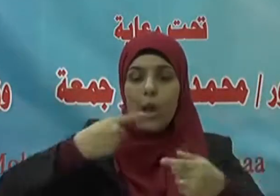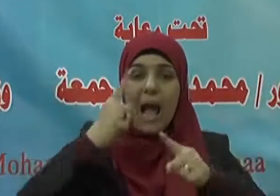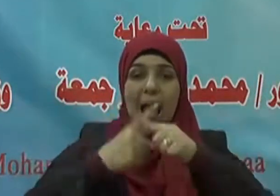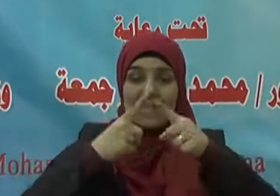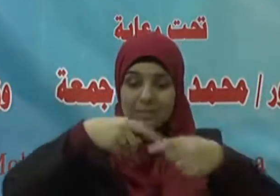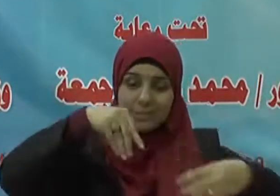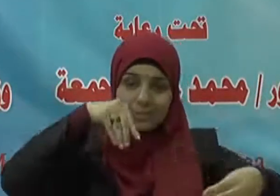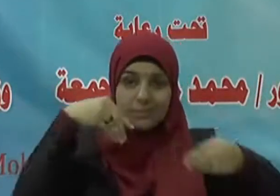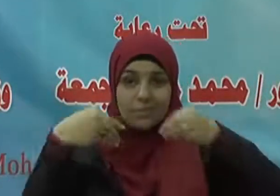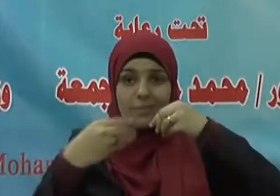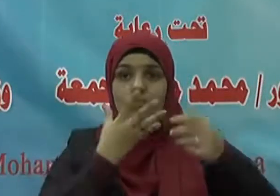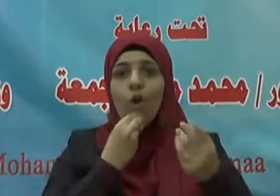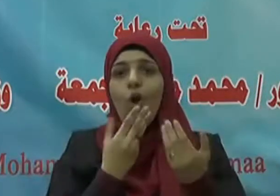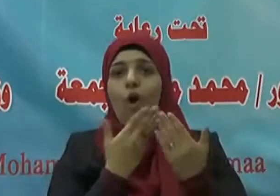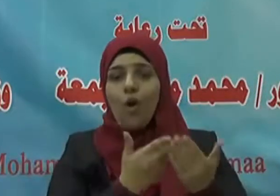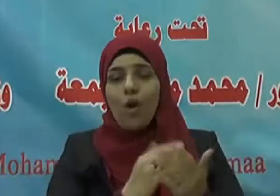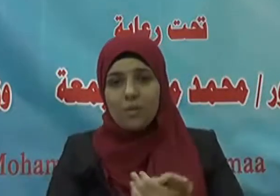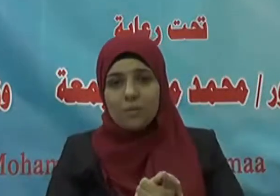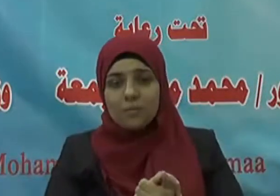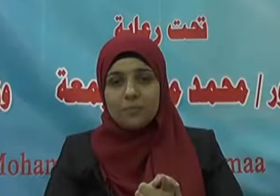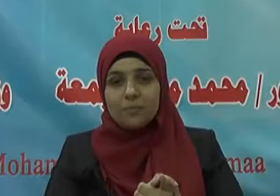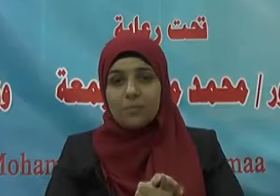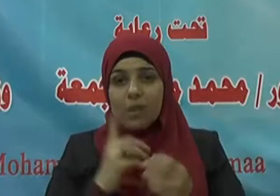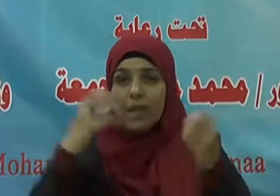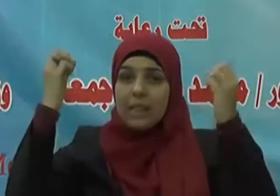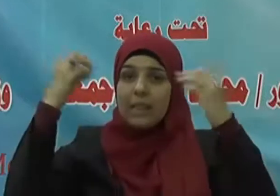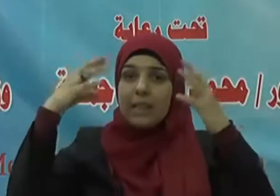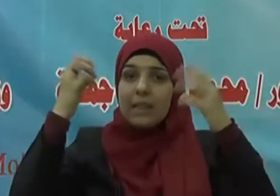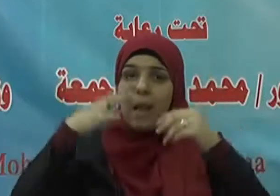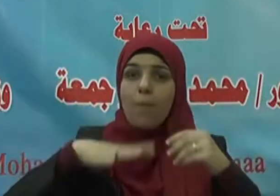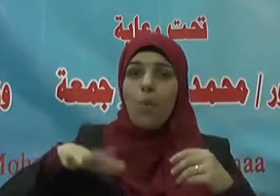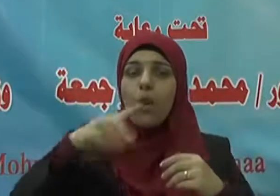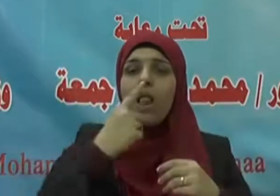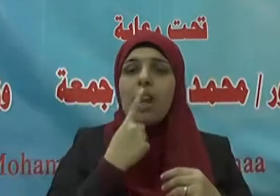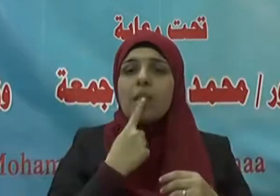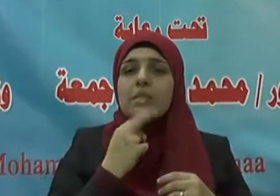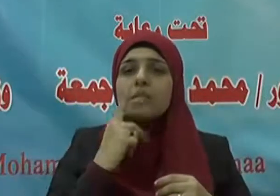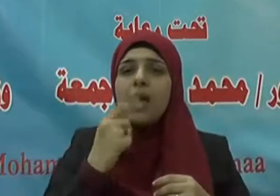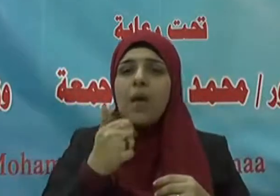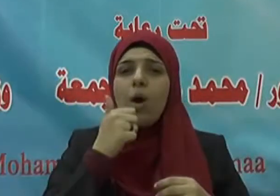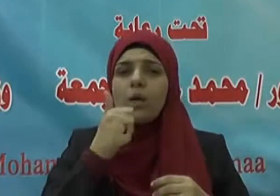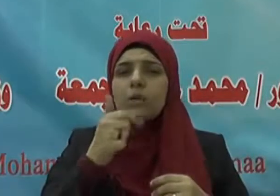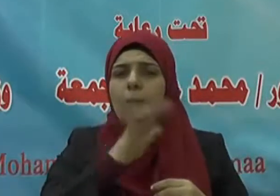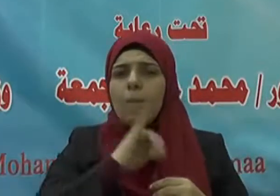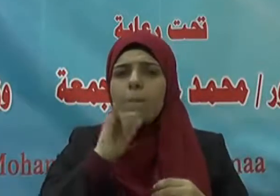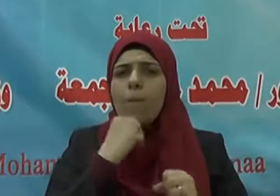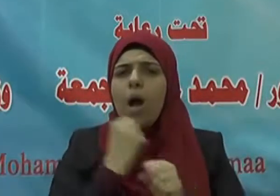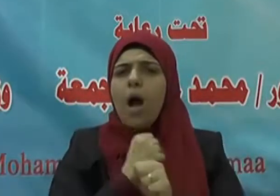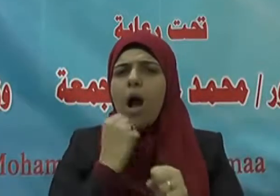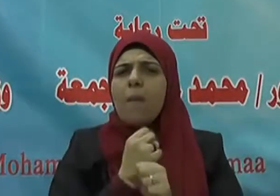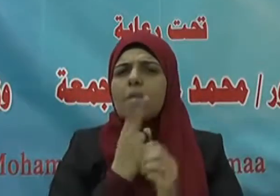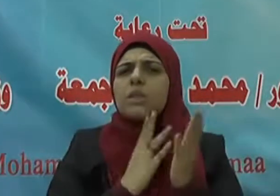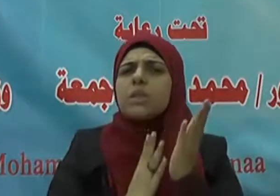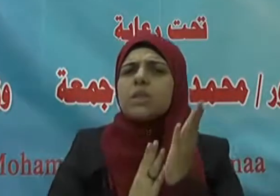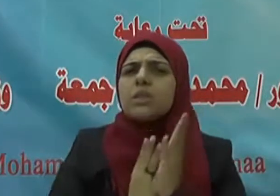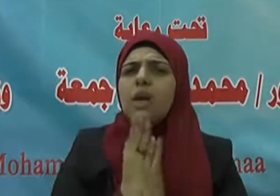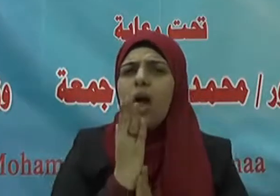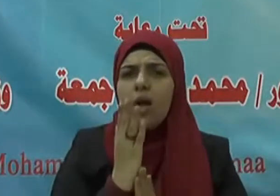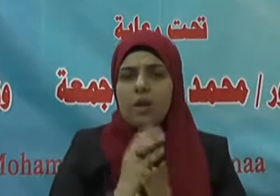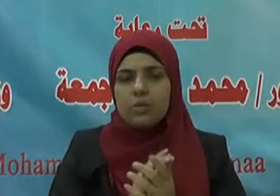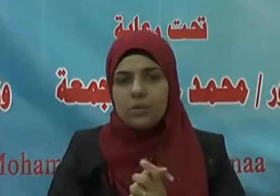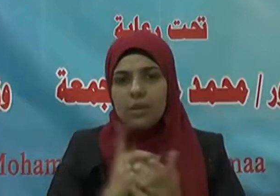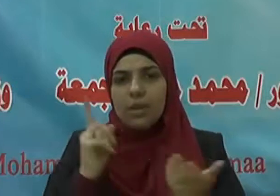وألنا له الحديد أنعمل سابغات وقدر في السرد وأعملوا